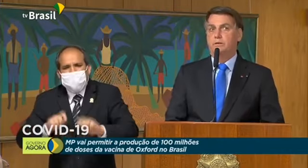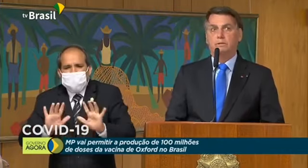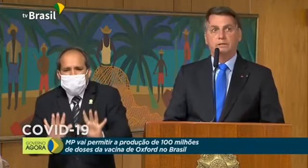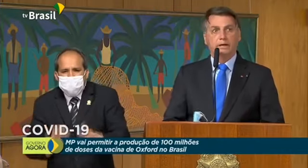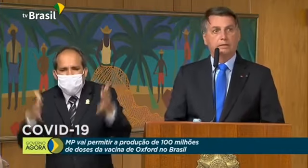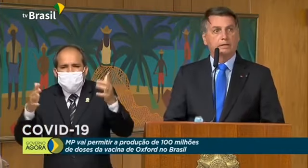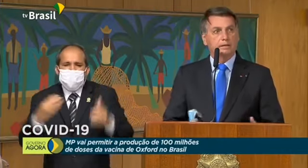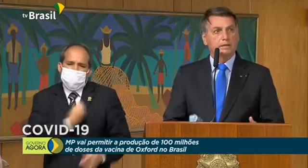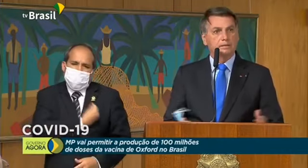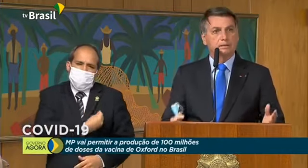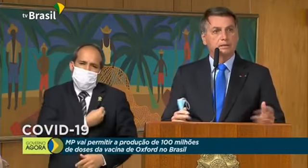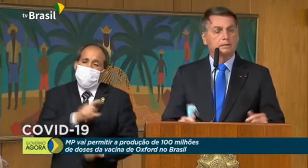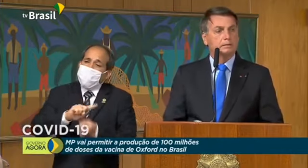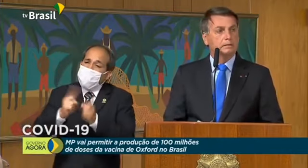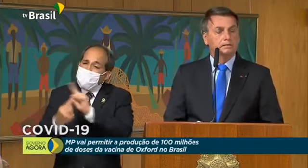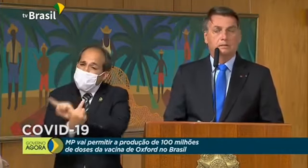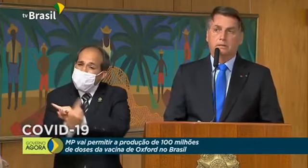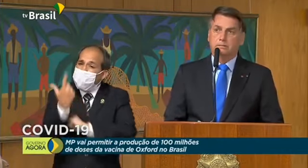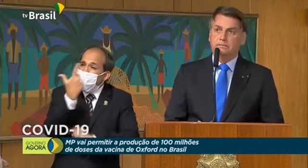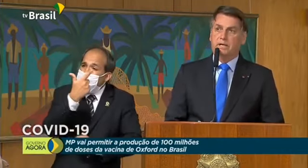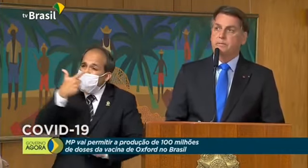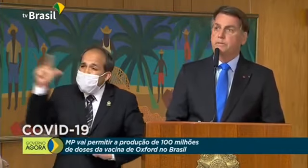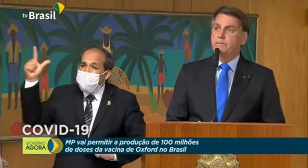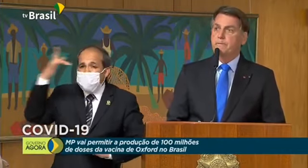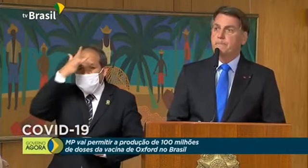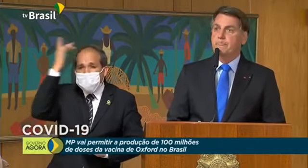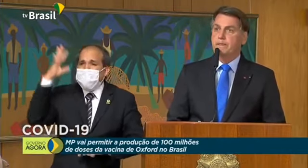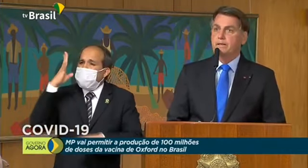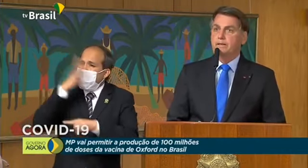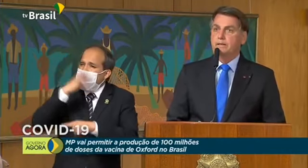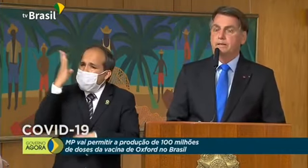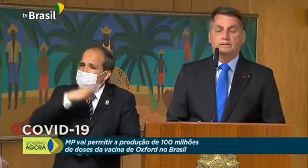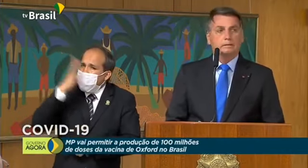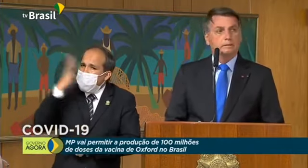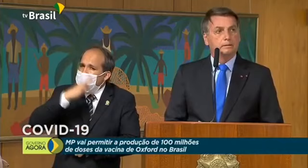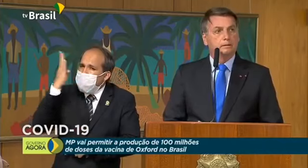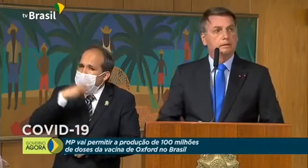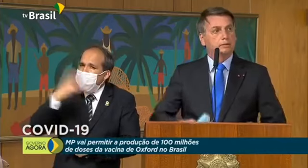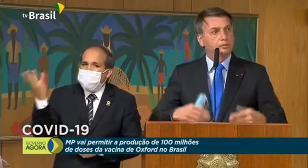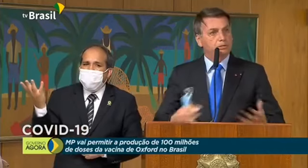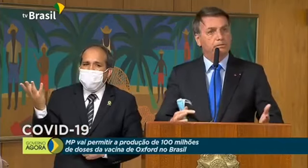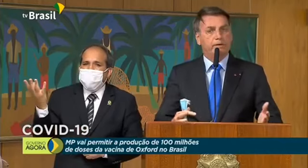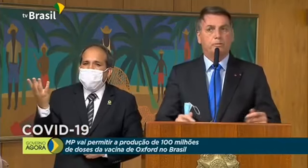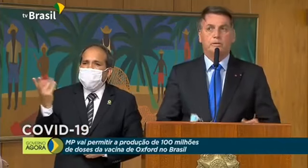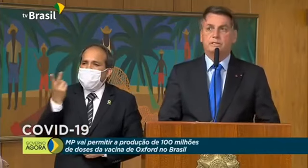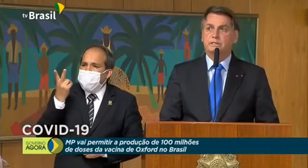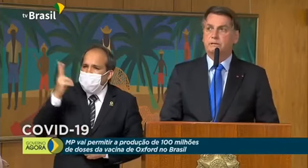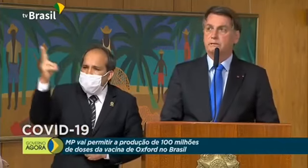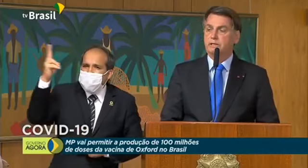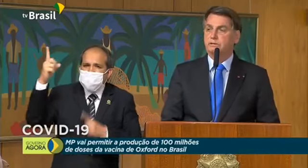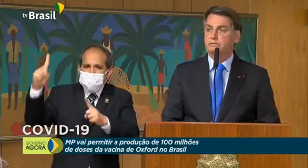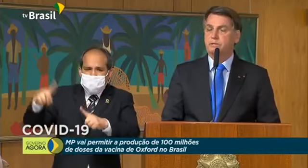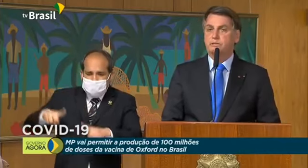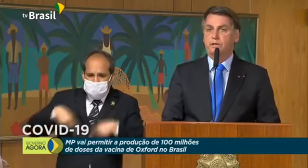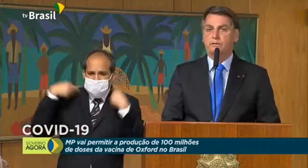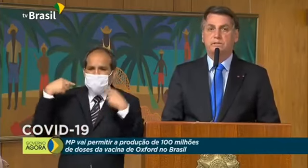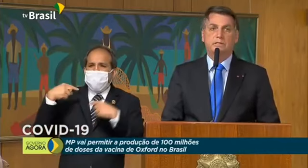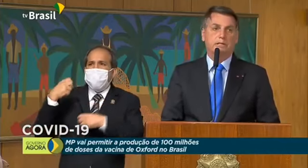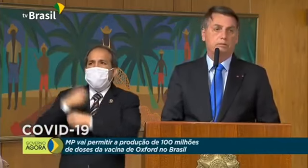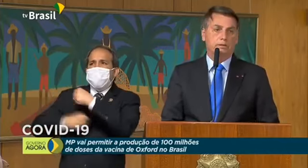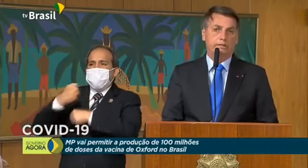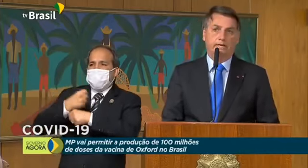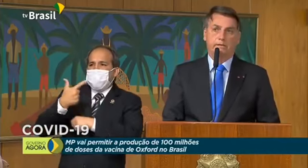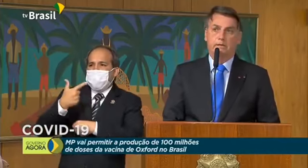ao contrário daqueles que temo em continuar na oposição, desde 2018,